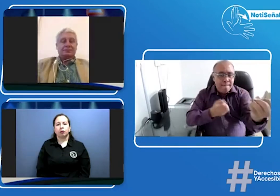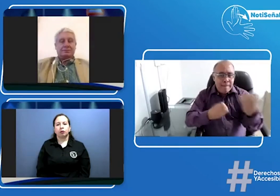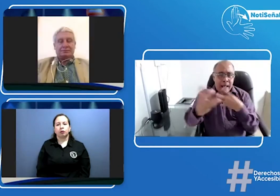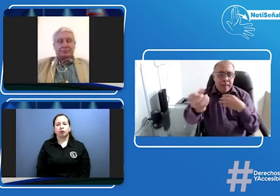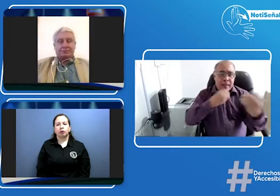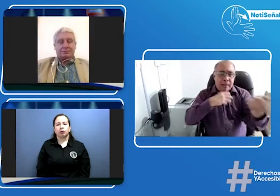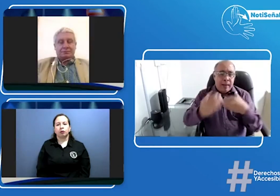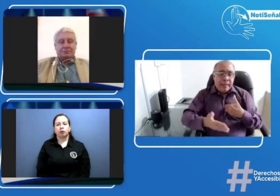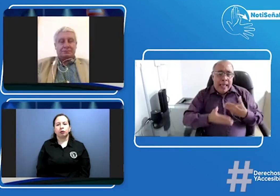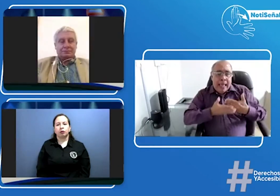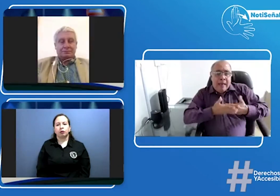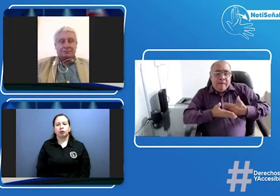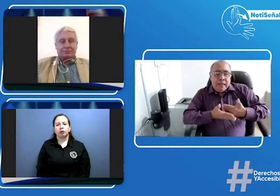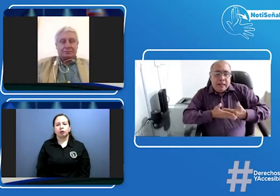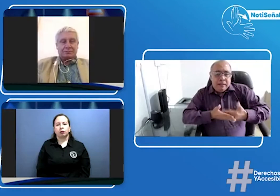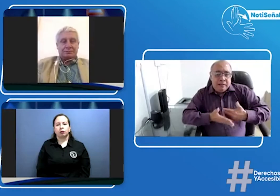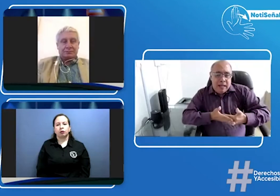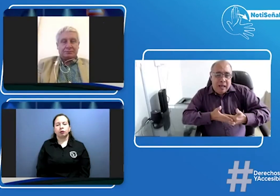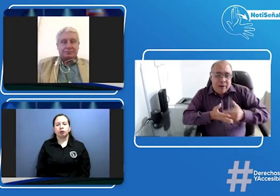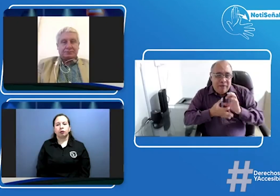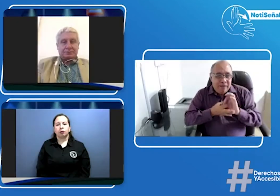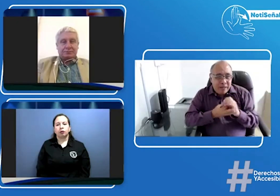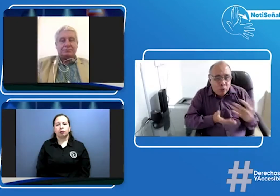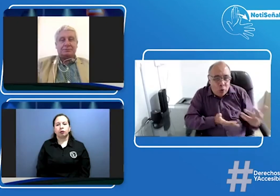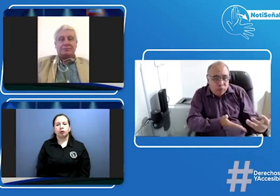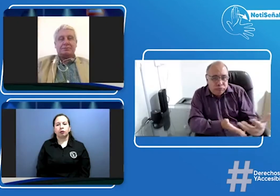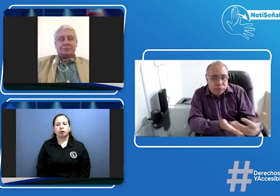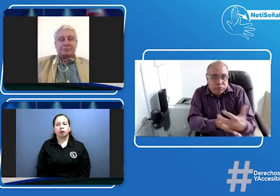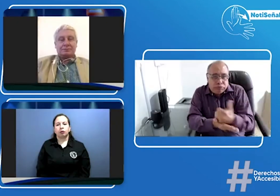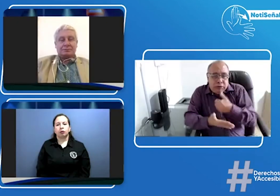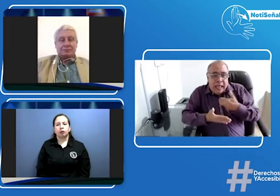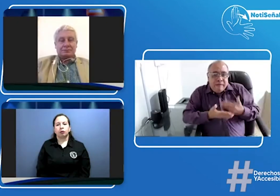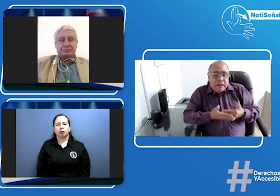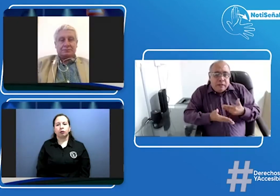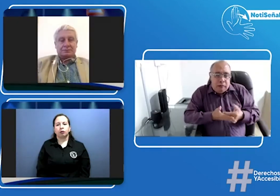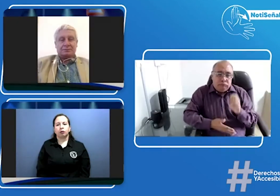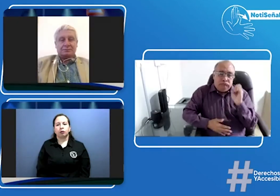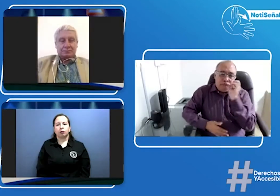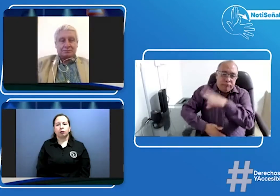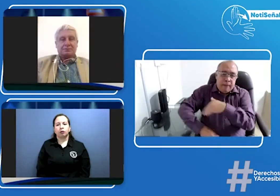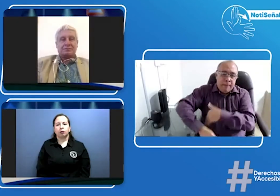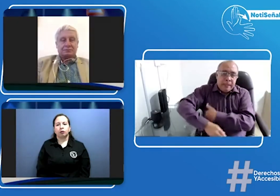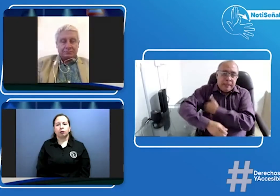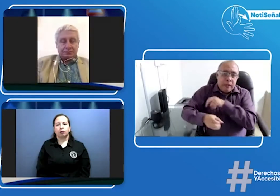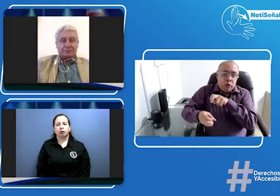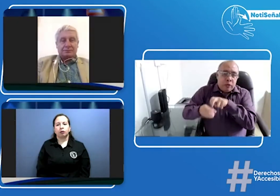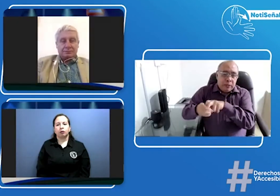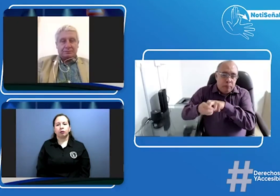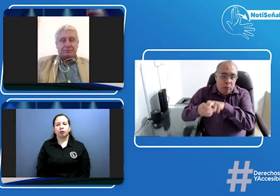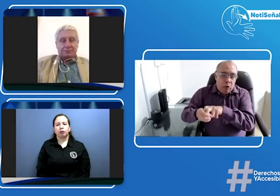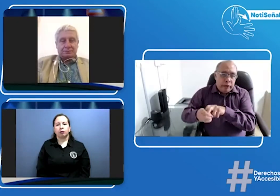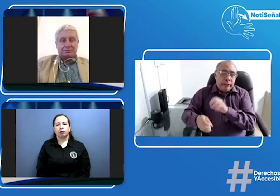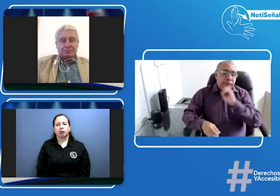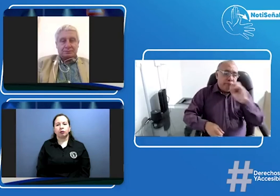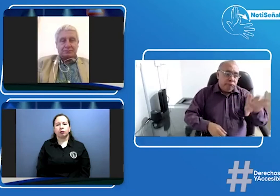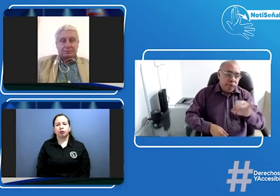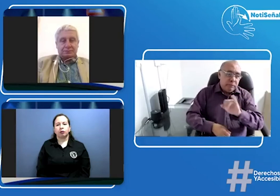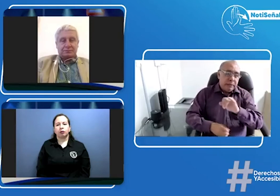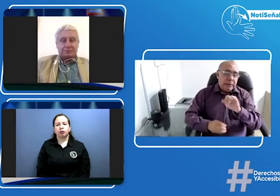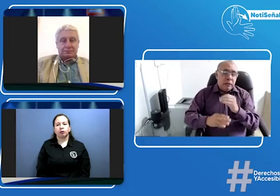sucedió en qué ciudad la dirección porque necesitamos adjuntar todo esto documentarlo frente al Ministerio de